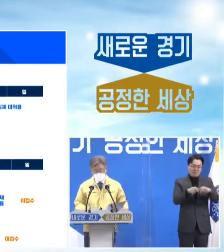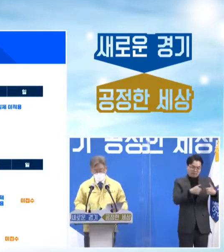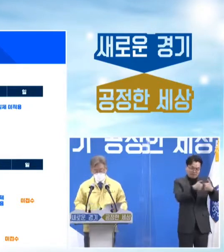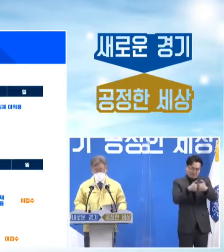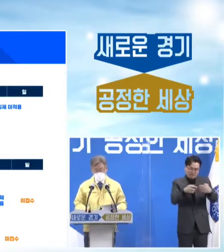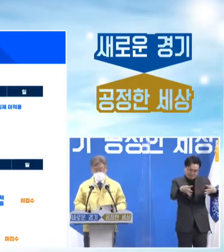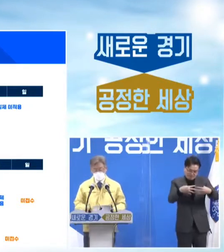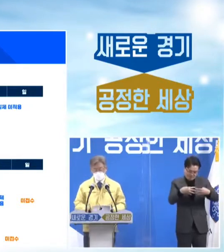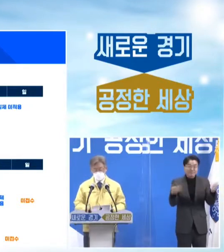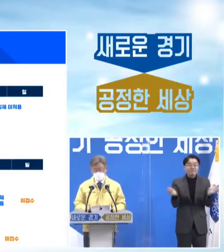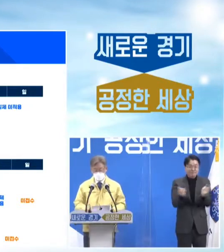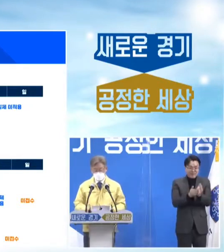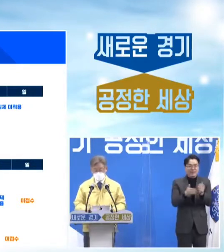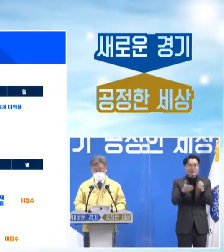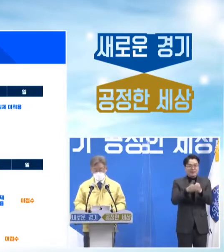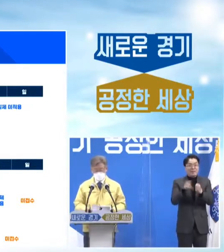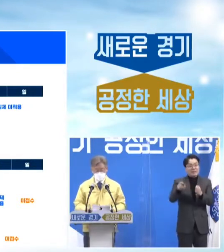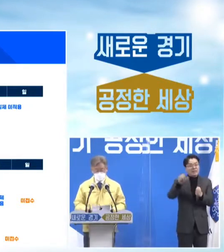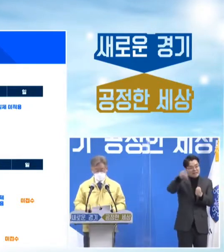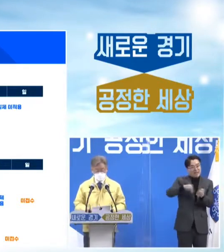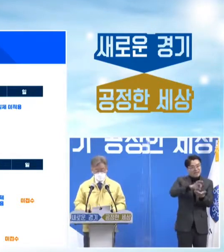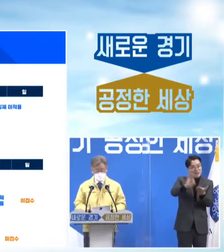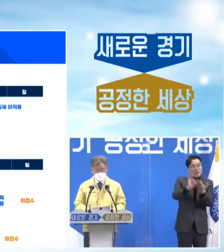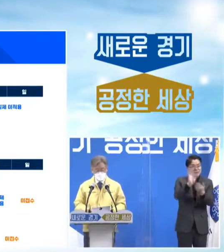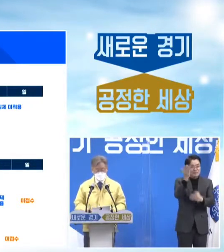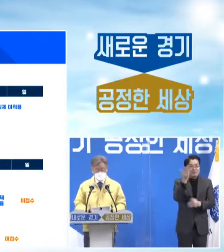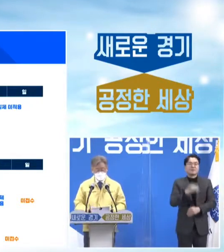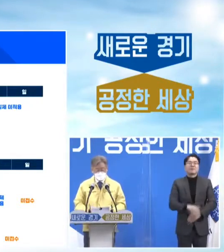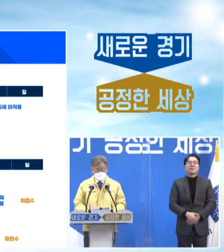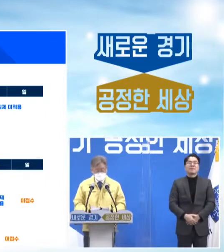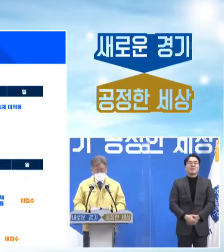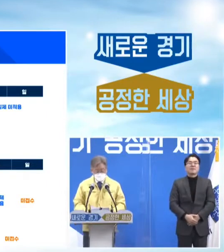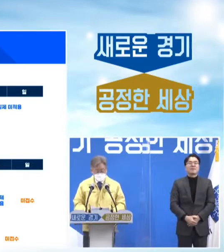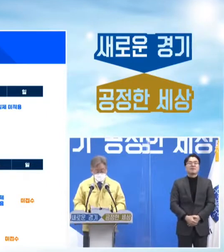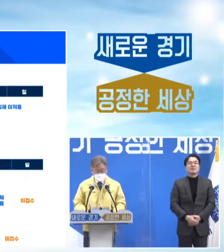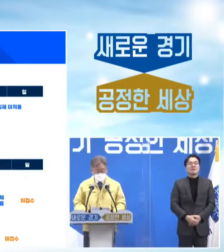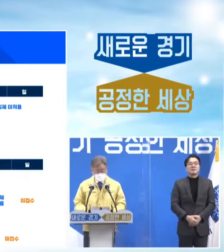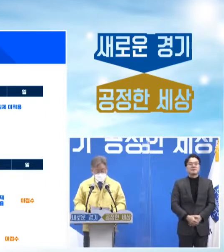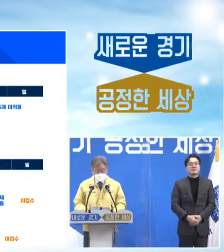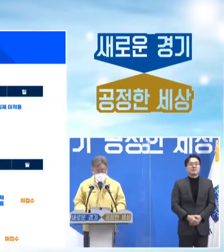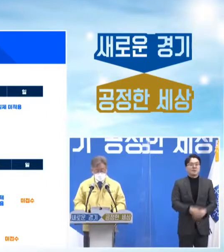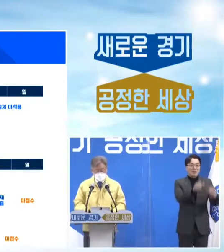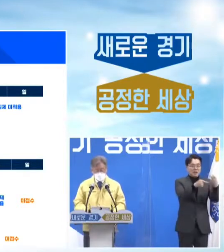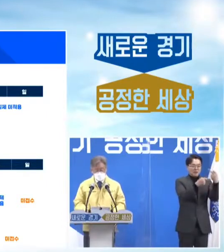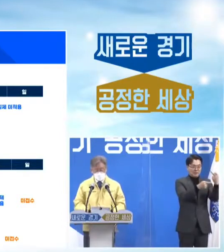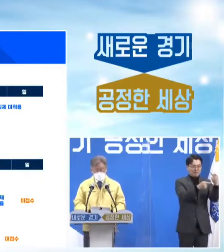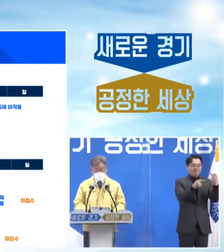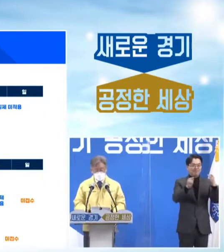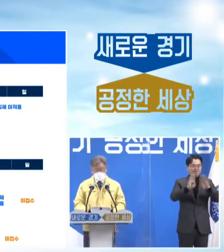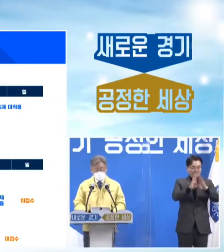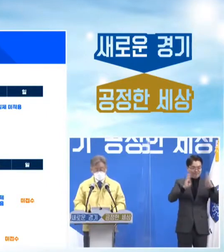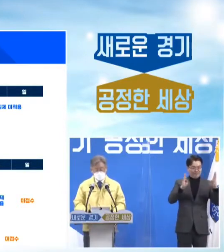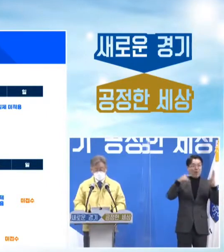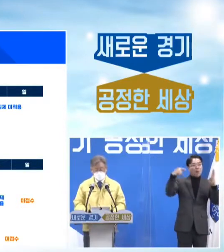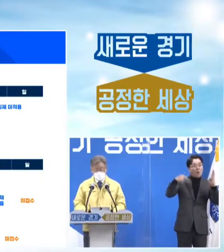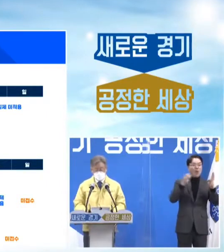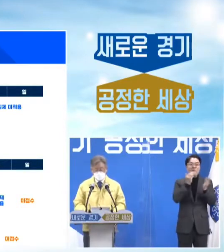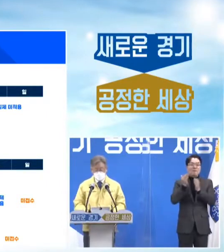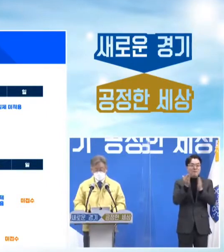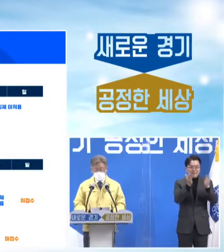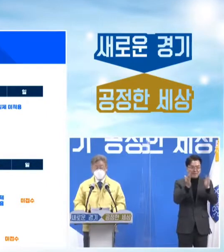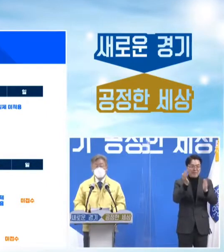이 카드사들의 카드를 이용하실 수 있습니다. 2월 1일 오픈되는 경기도